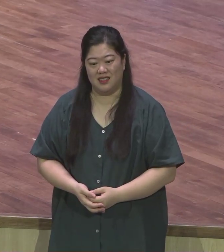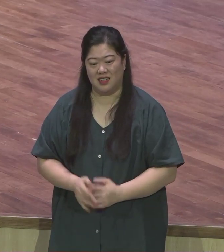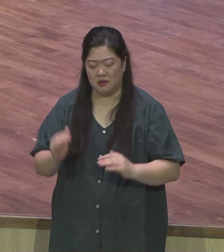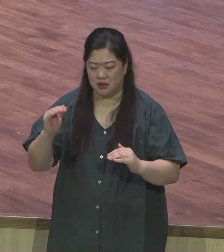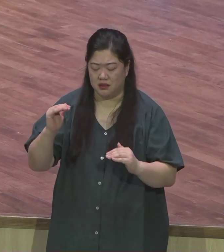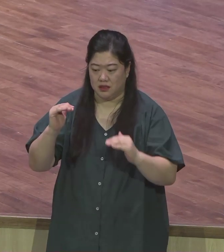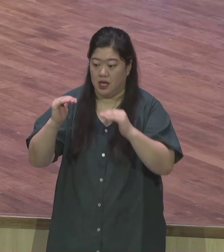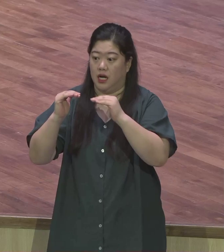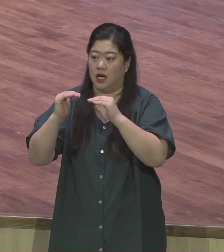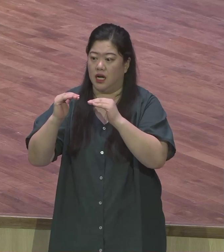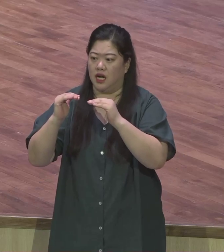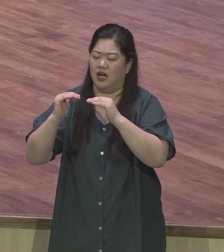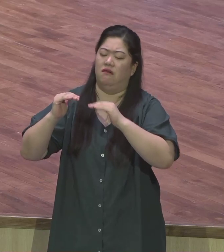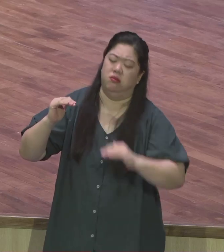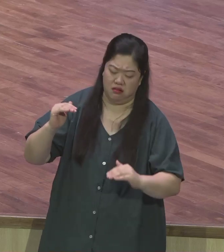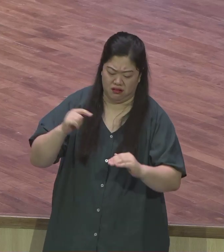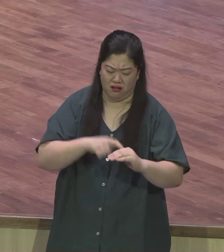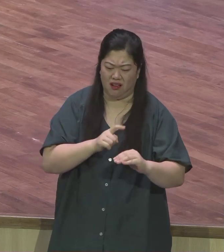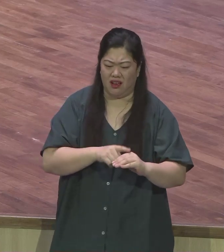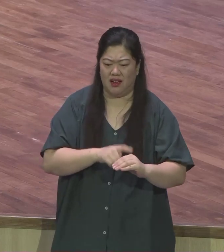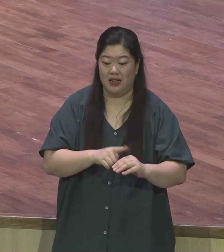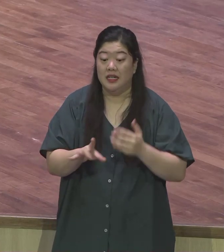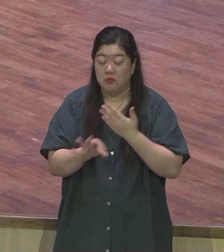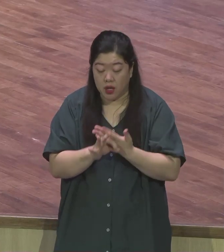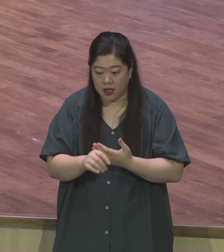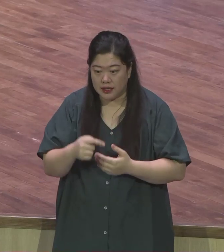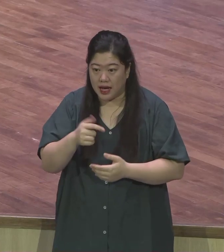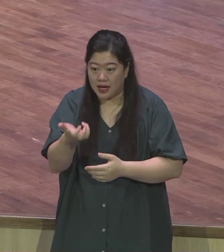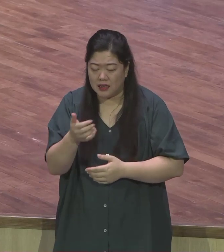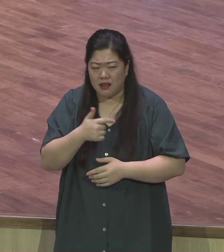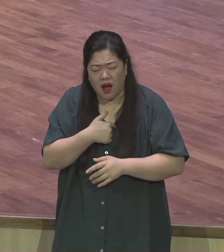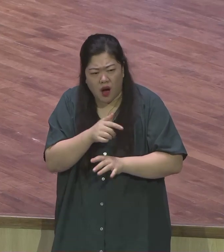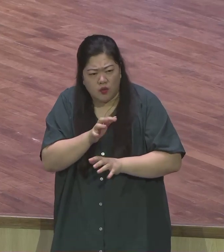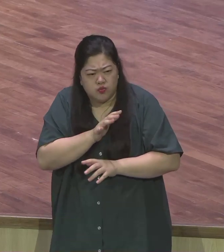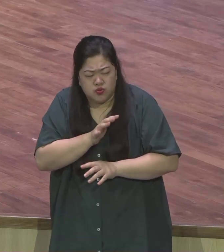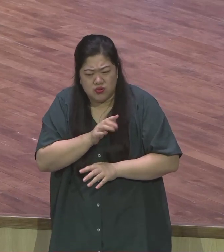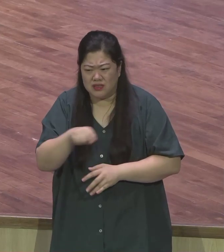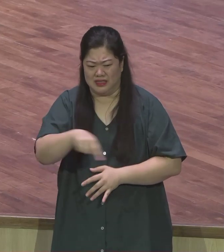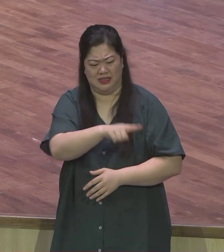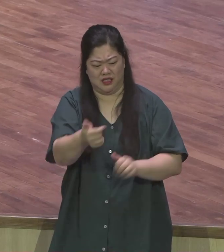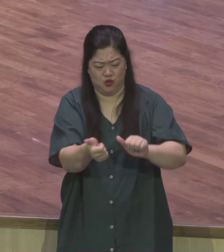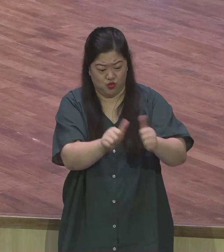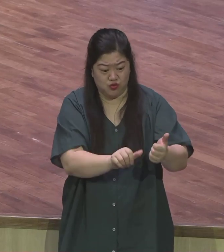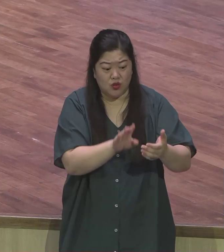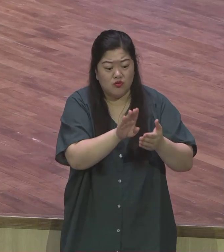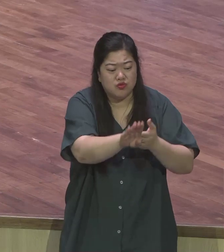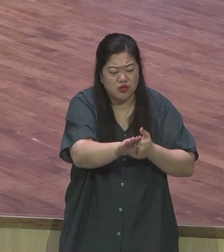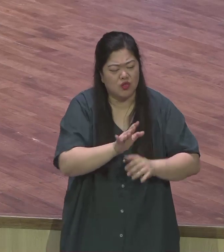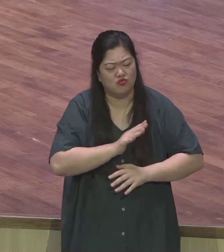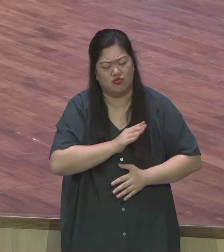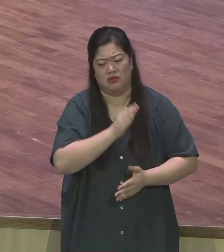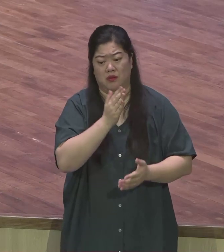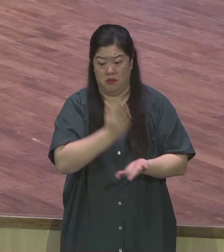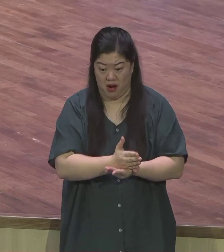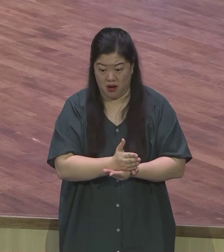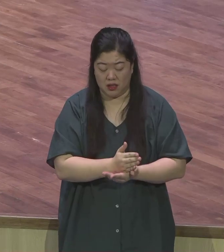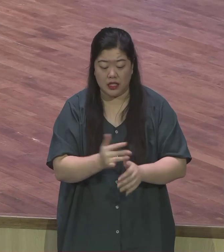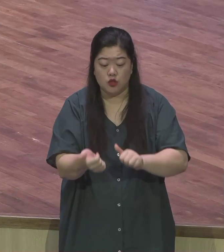우리가 경애해야 될 대상은 누구냐 오늘 오전 말씀에 마땅히 두려워할 자를 내가 너에게 보이르니 곧 죽인 후에 또한 지옥에 던져넣는